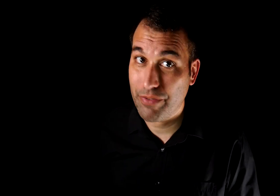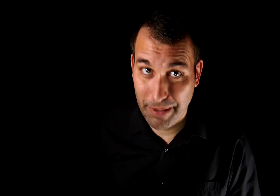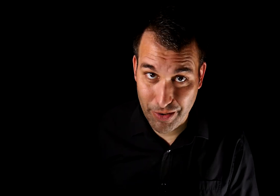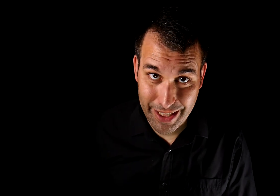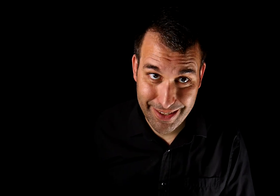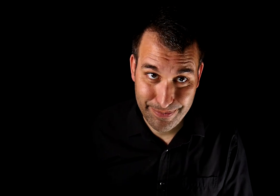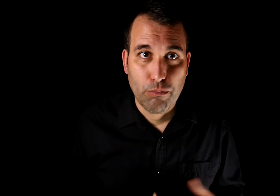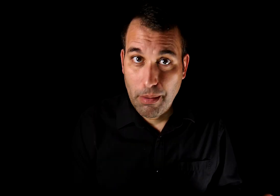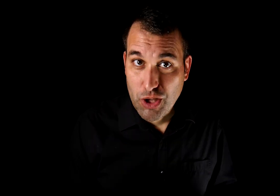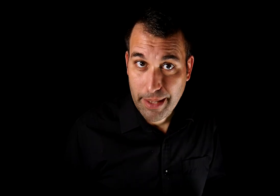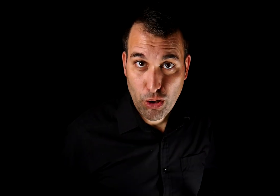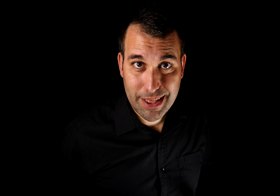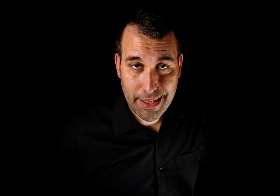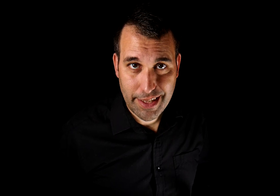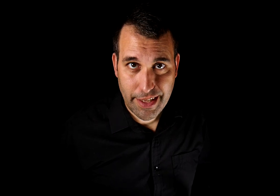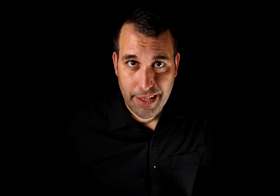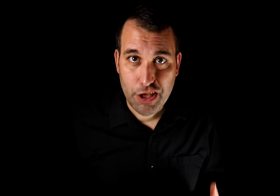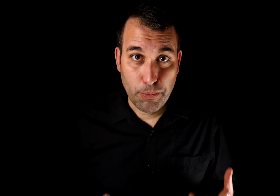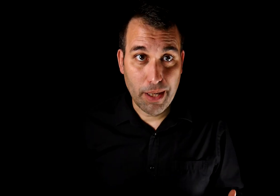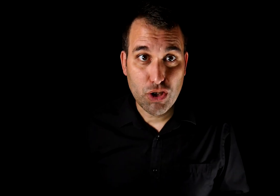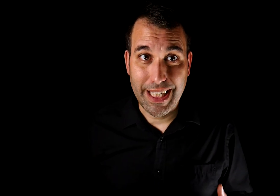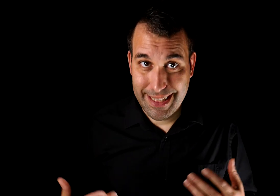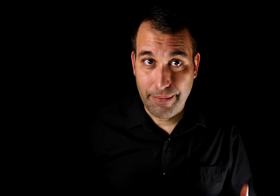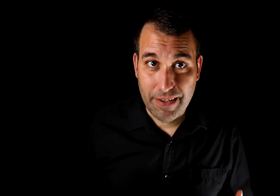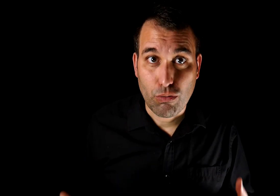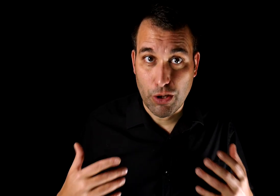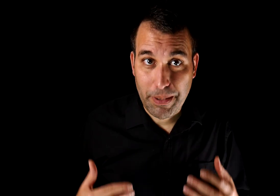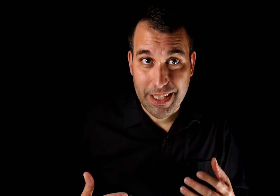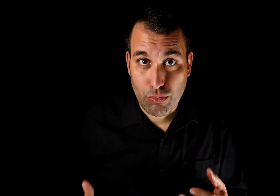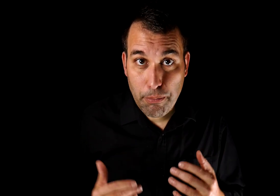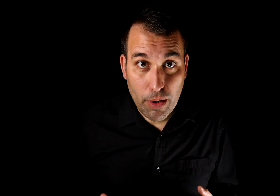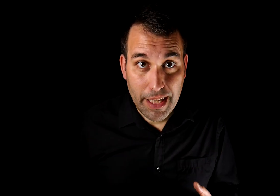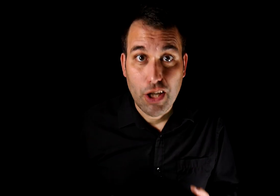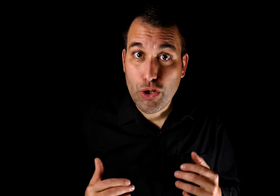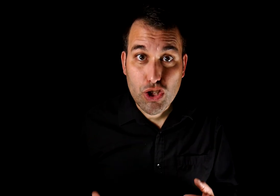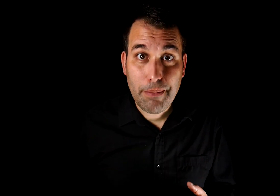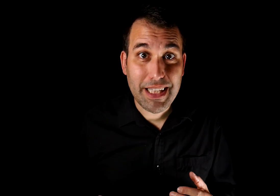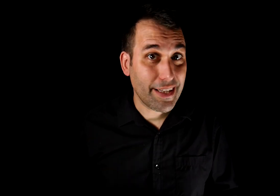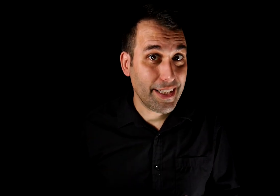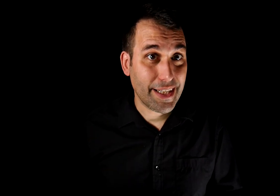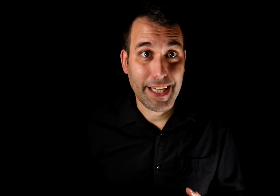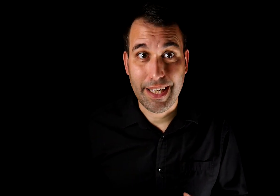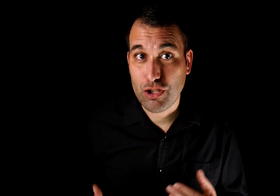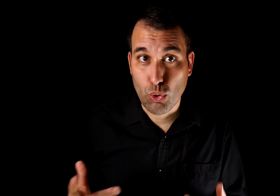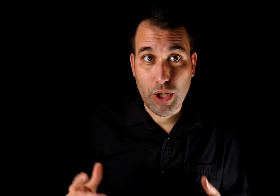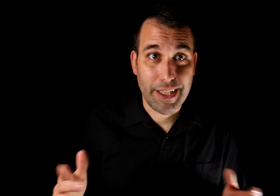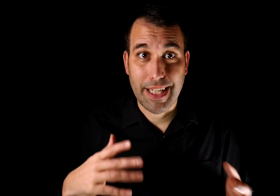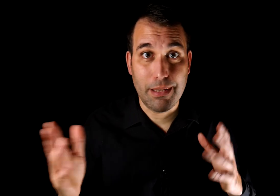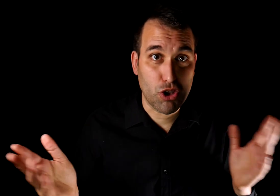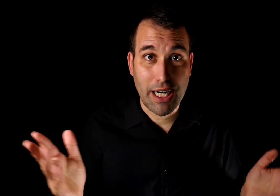afirmaciones. Volvamos al ejemplo del extraterrestre. Y supongamos que esta vez, cuando pides una prueba, no se limita a decir que eres tú quien tiene que demostrar